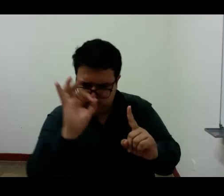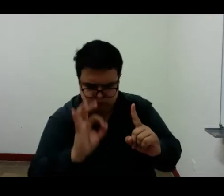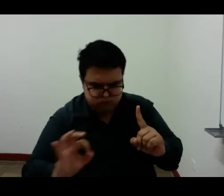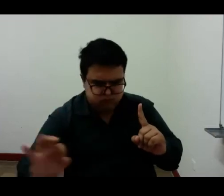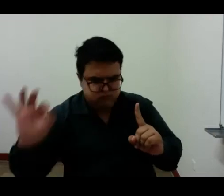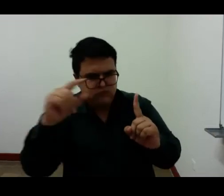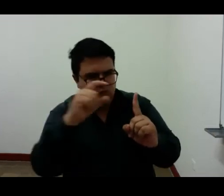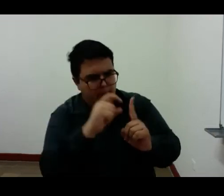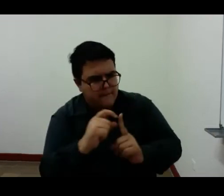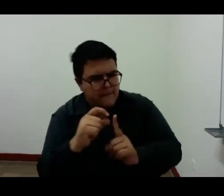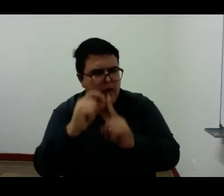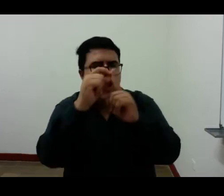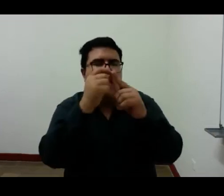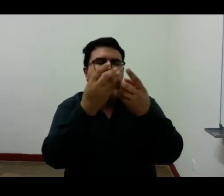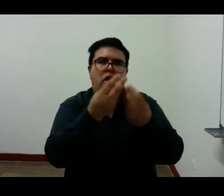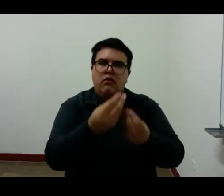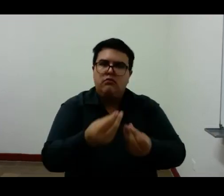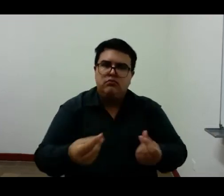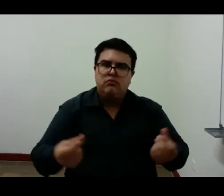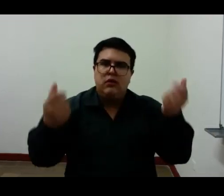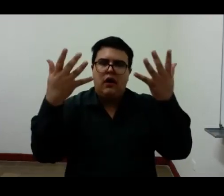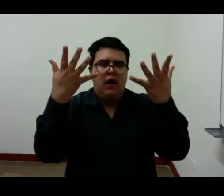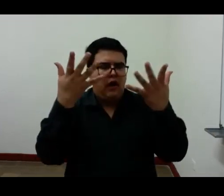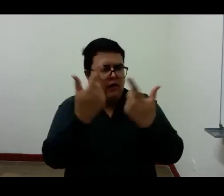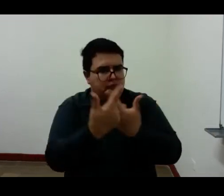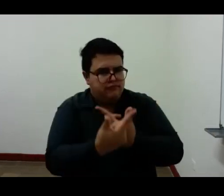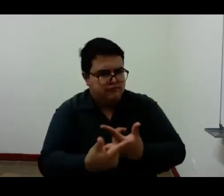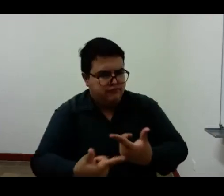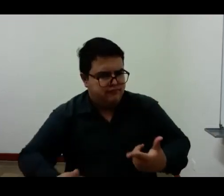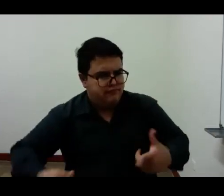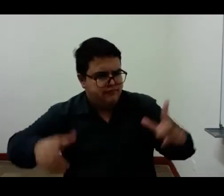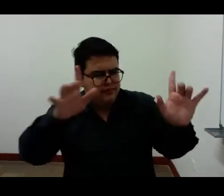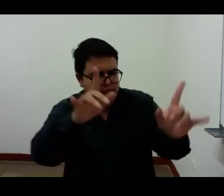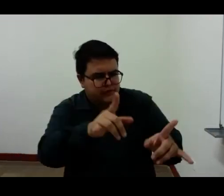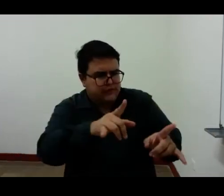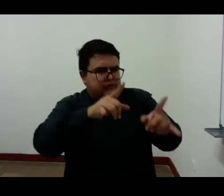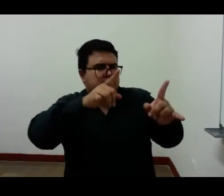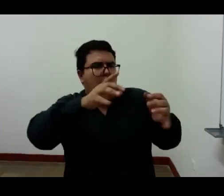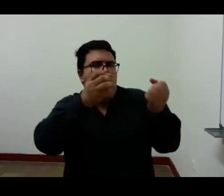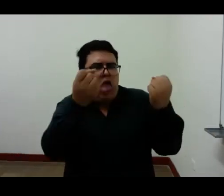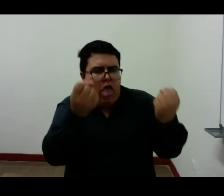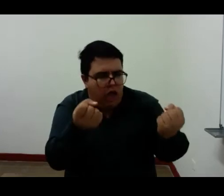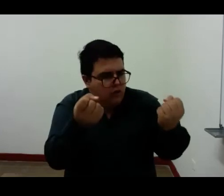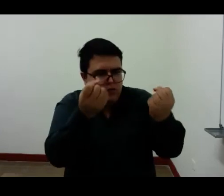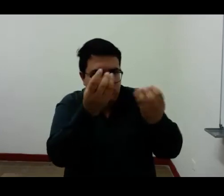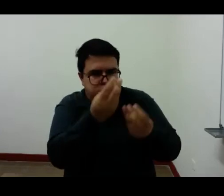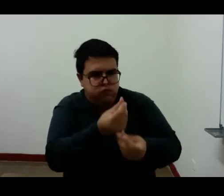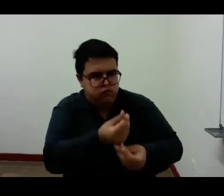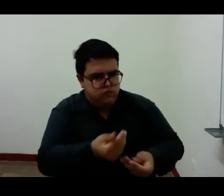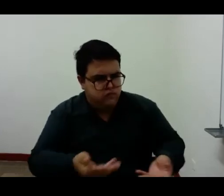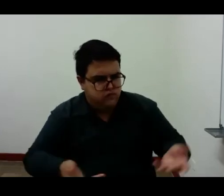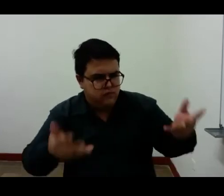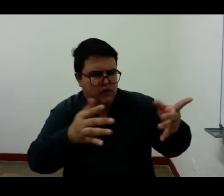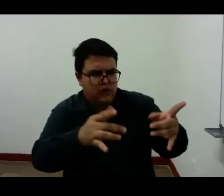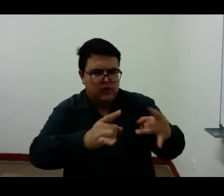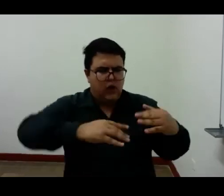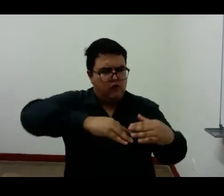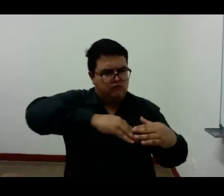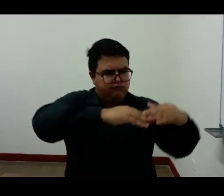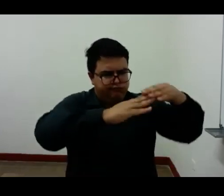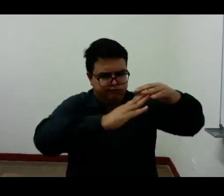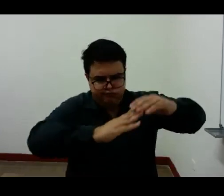aligerarlas aliviantarlas para que puedan estar de acuerdo con el flujo o la